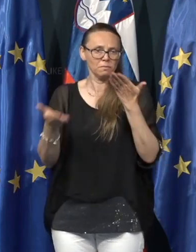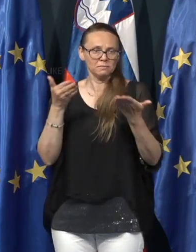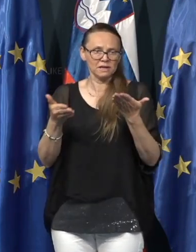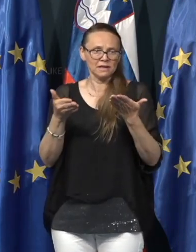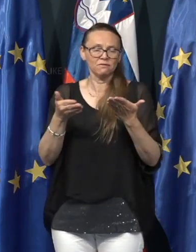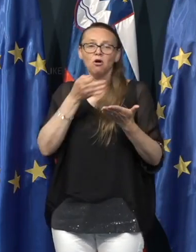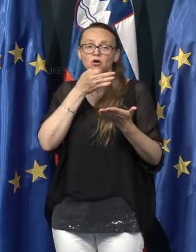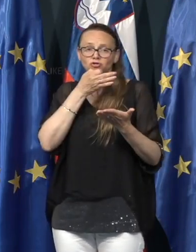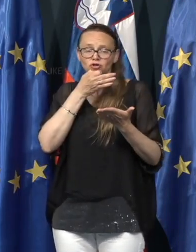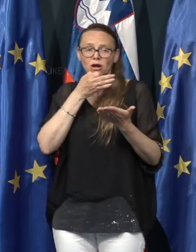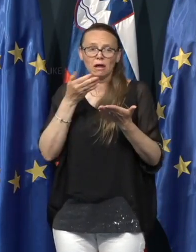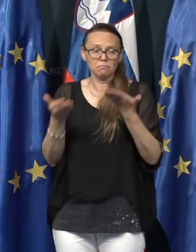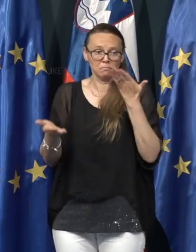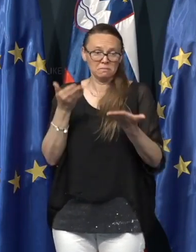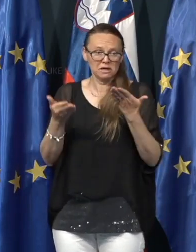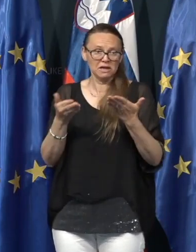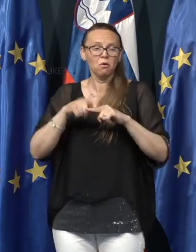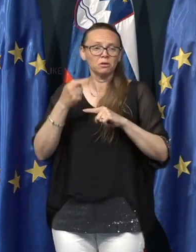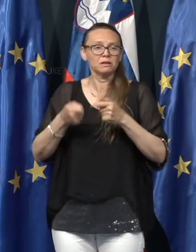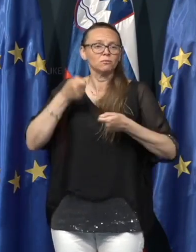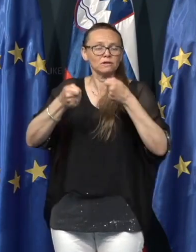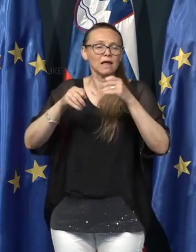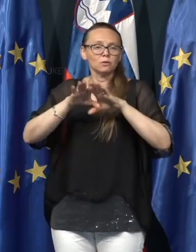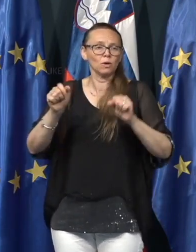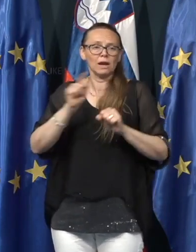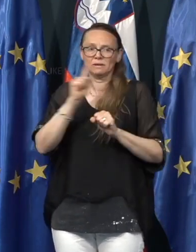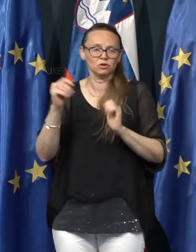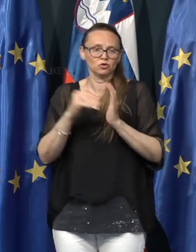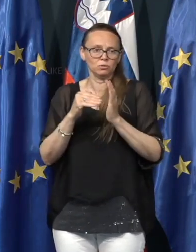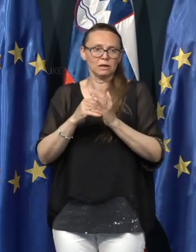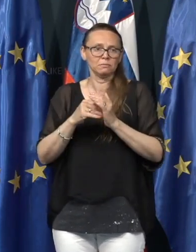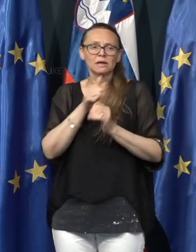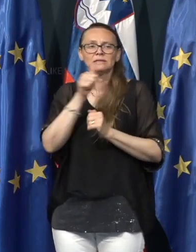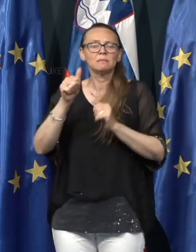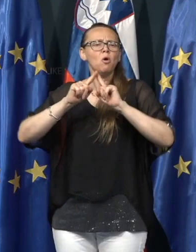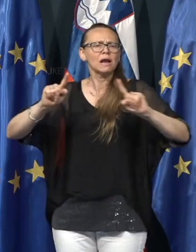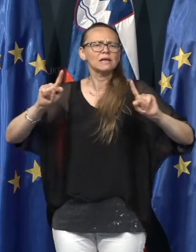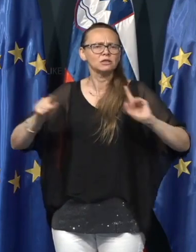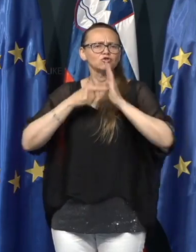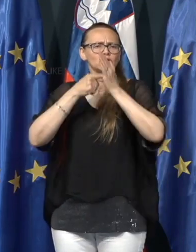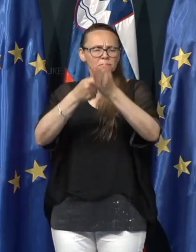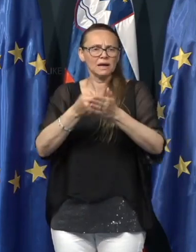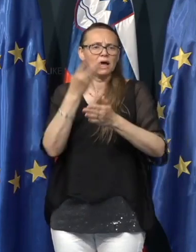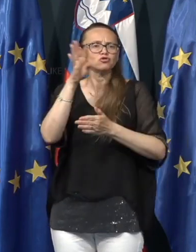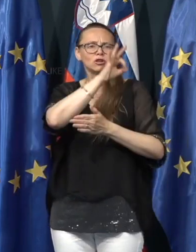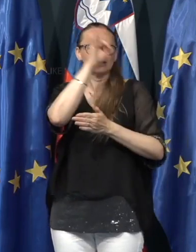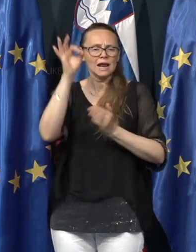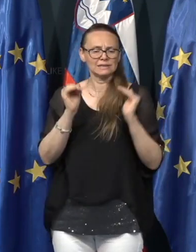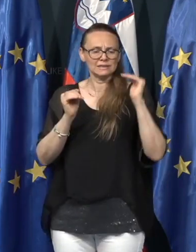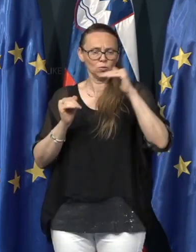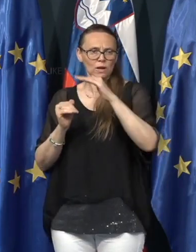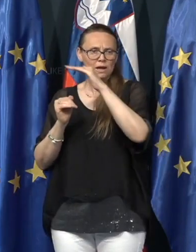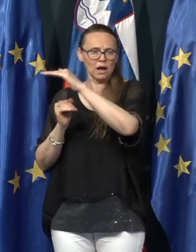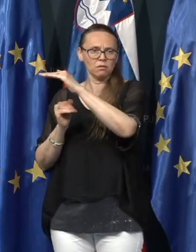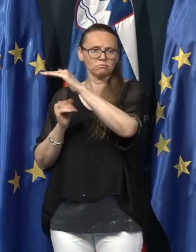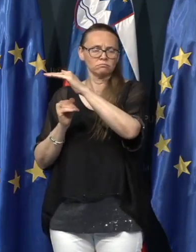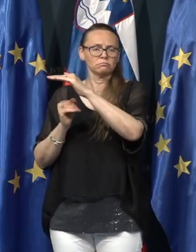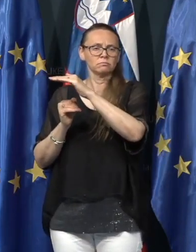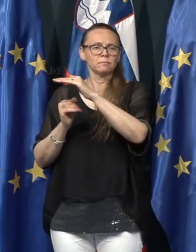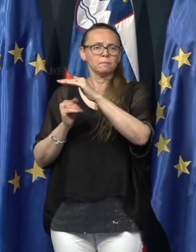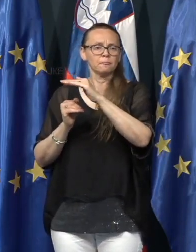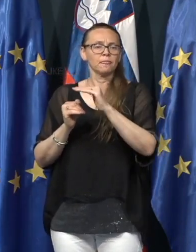ukrepi niso tukaj potrebni. Samo različen prekaz 14 dnevne kumulativne incidence. V debelo zeleno